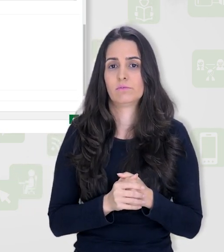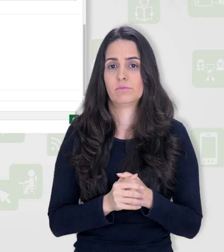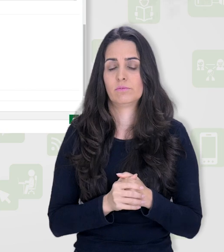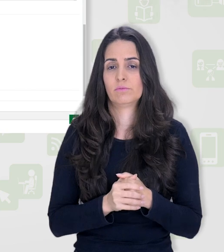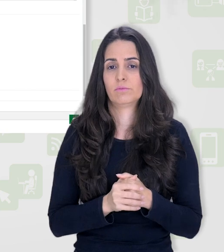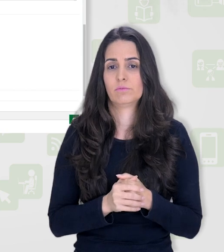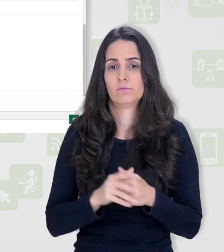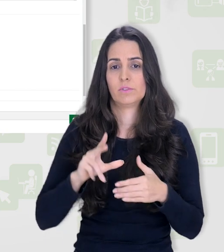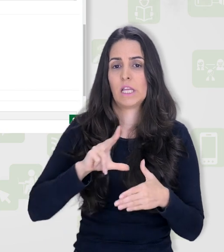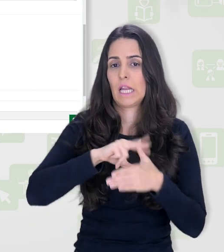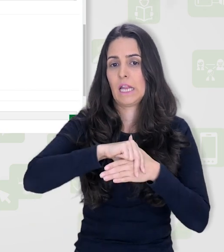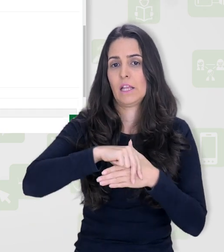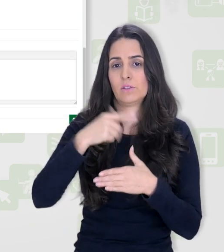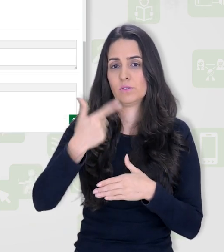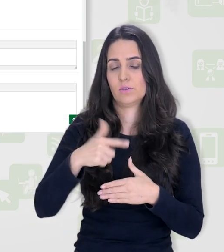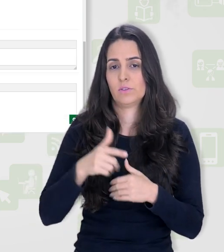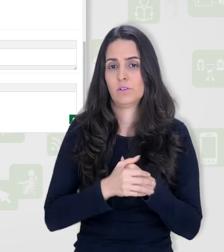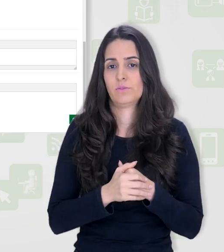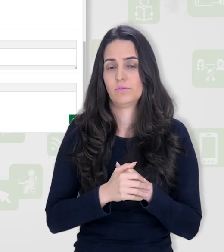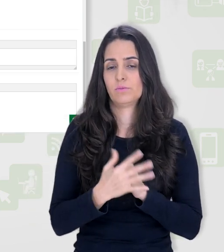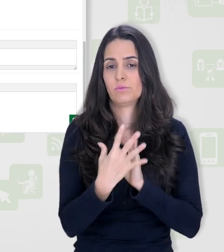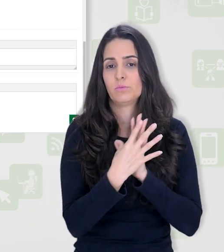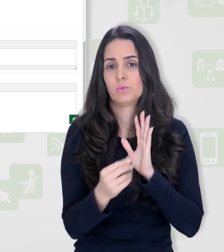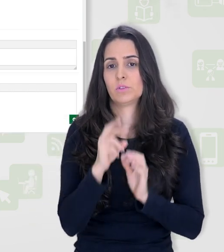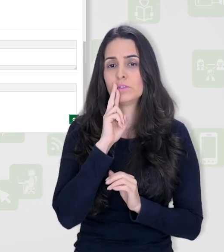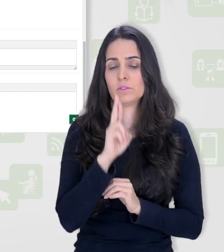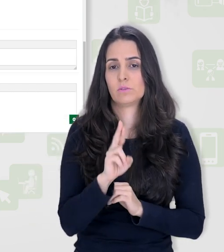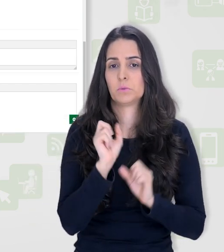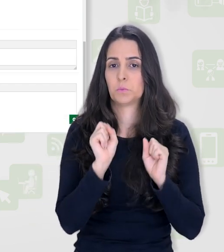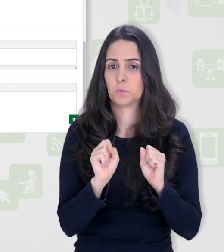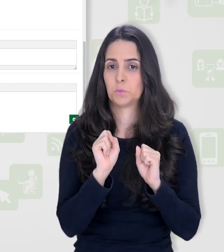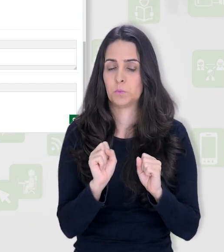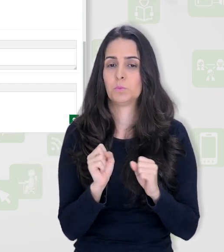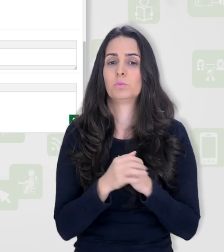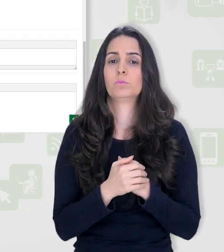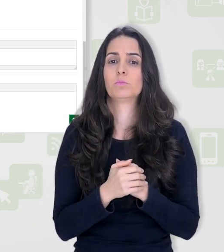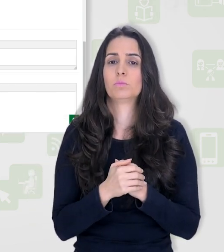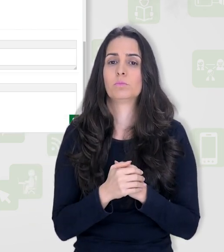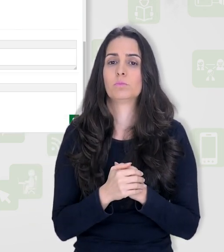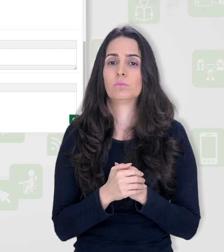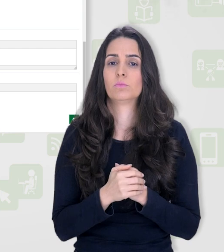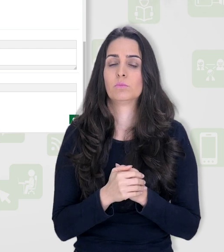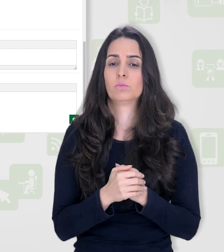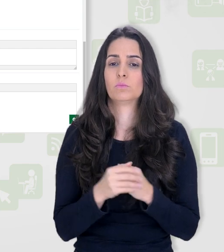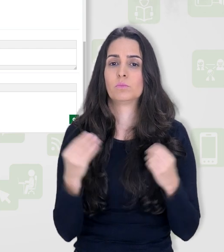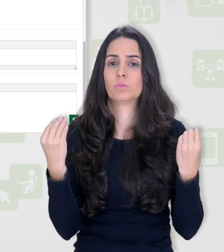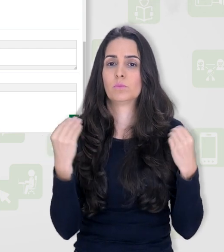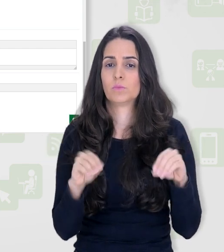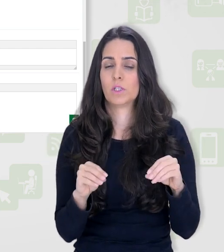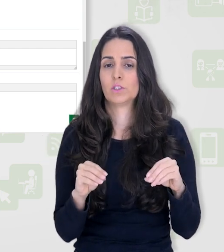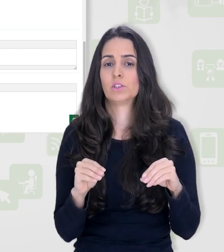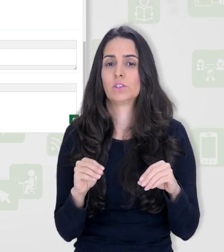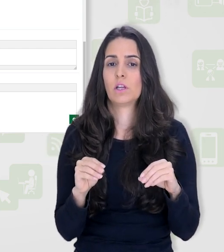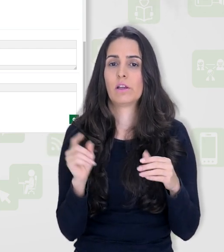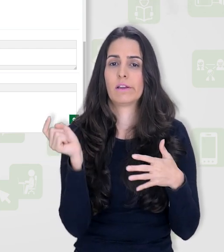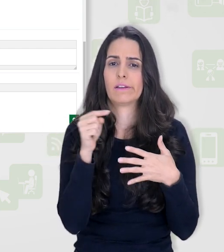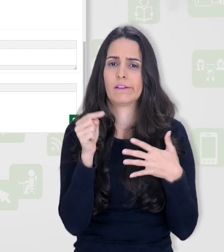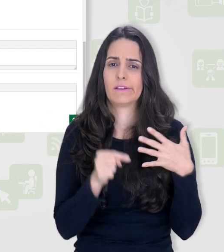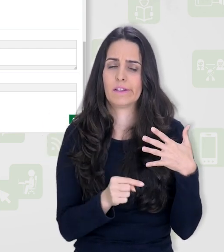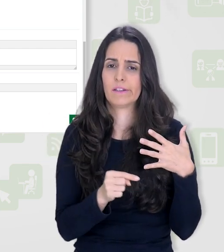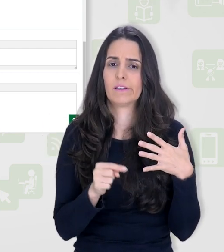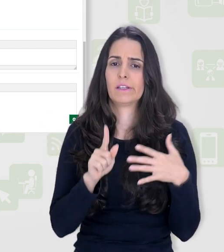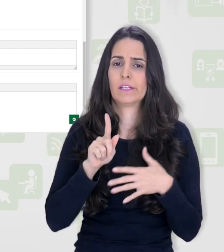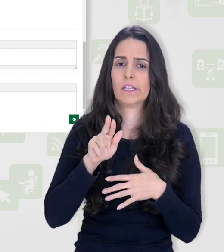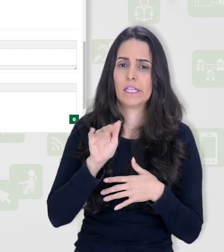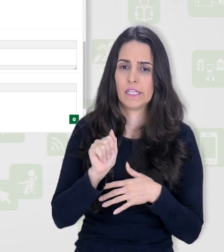Então, aqui eu vou deixar sem anexo. Em modelo de resposta, você pode então deixar uma guia, alguns